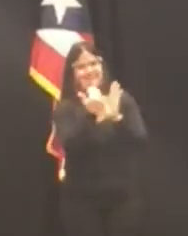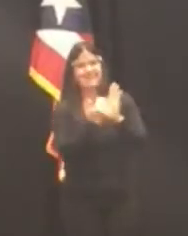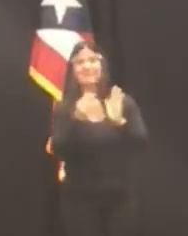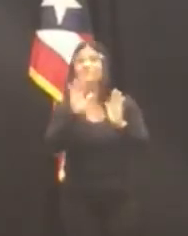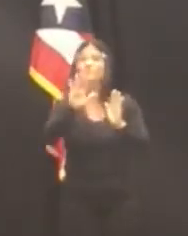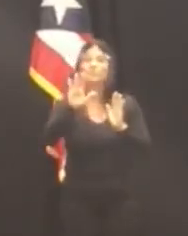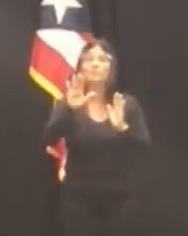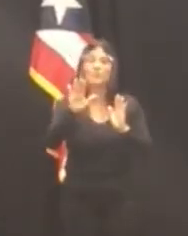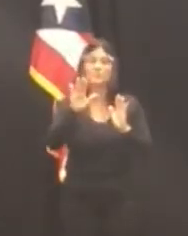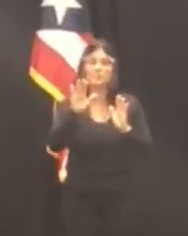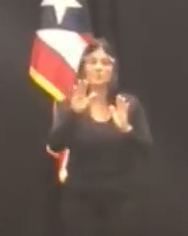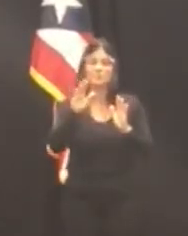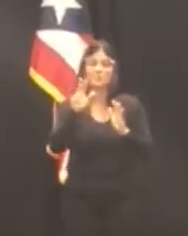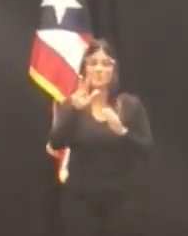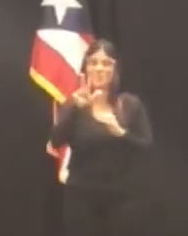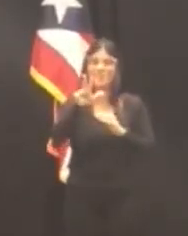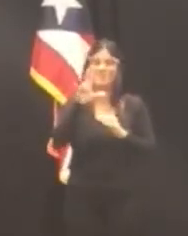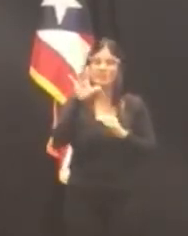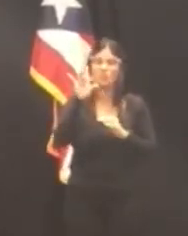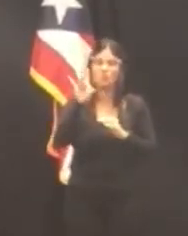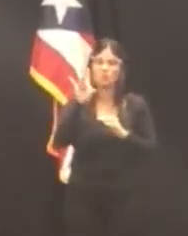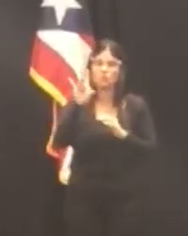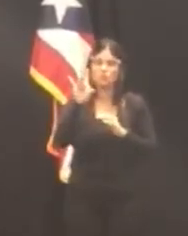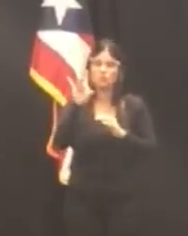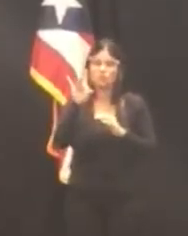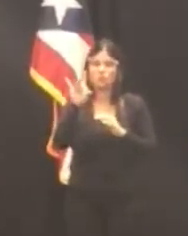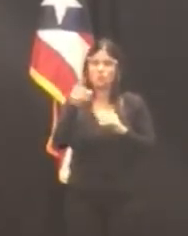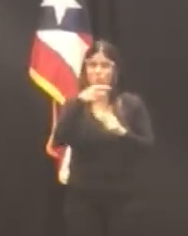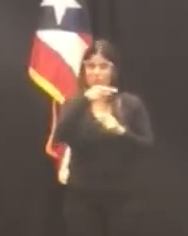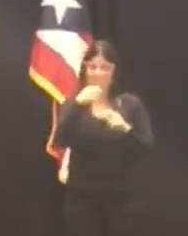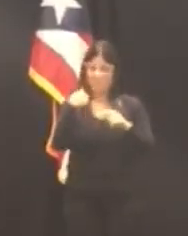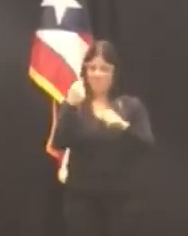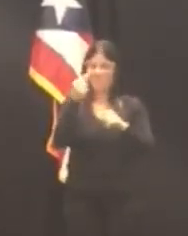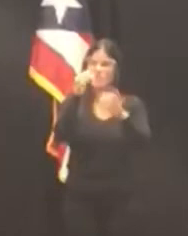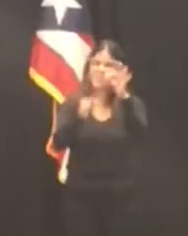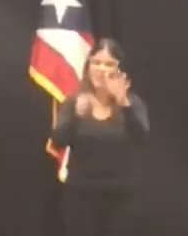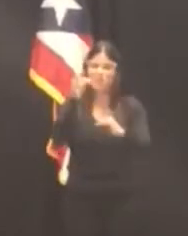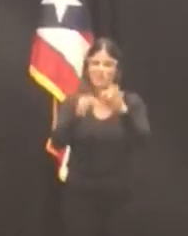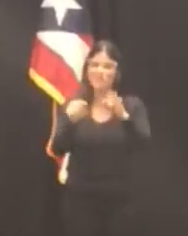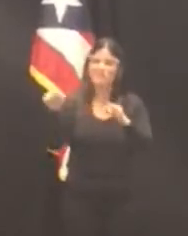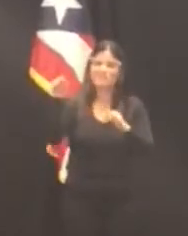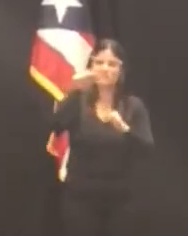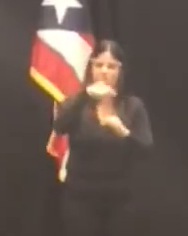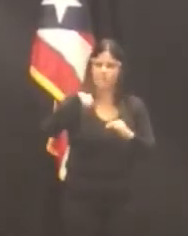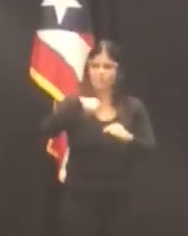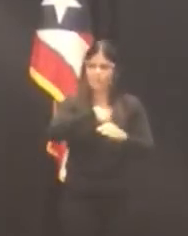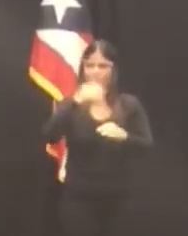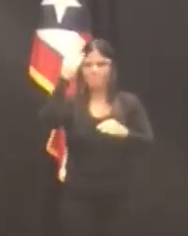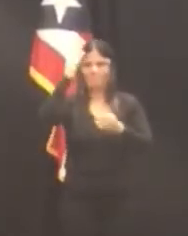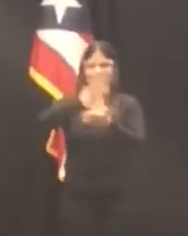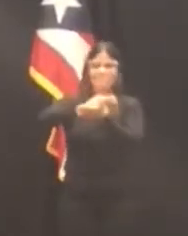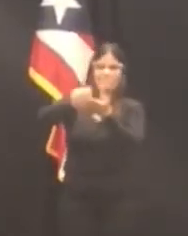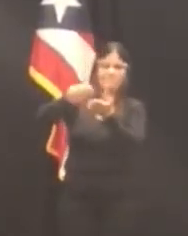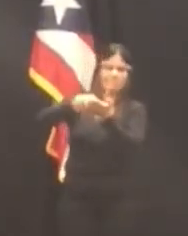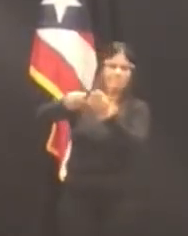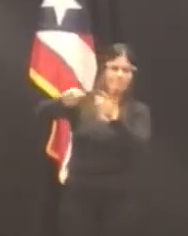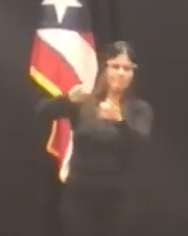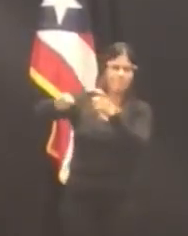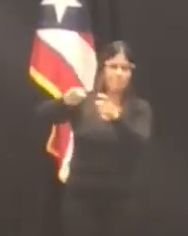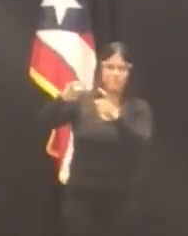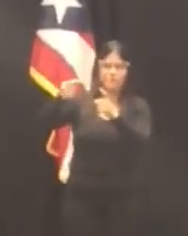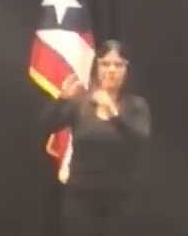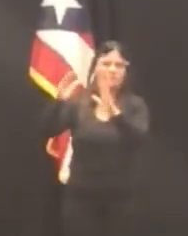sección 8, de designar un juez asociado del Tribunal Supremo de Puerto Rico. Antes, debo